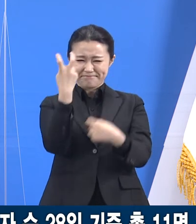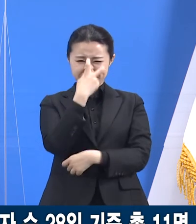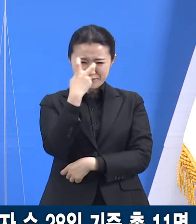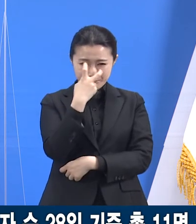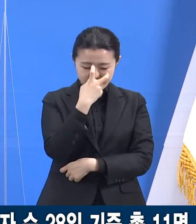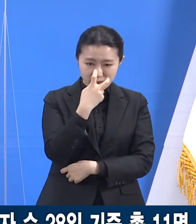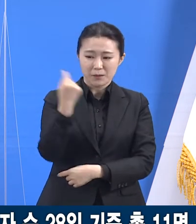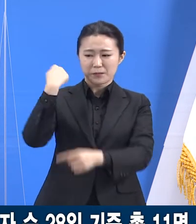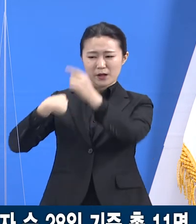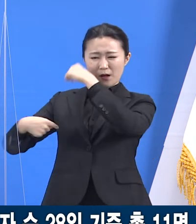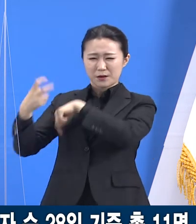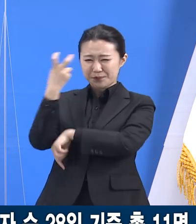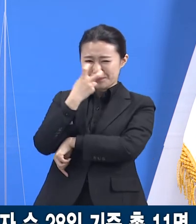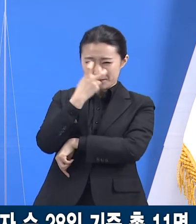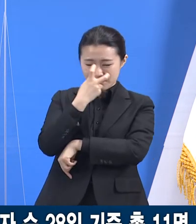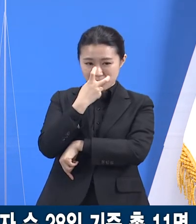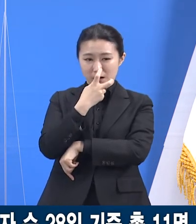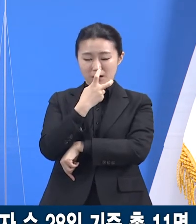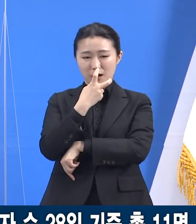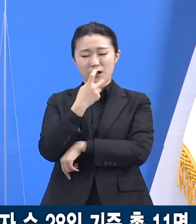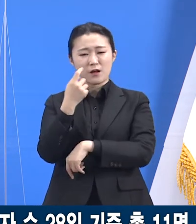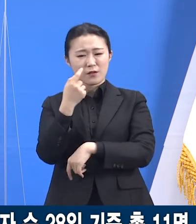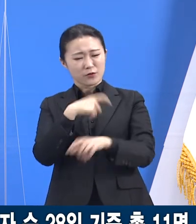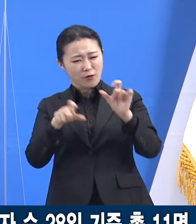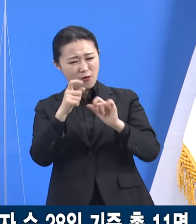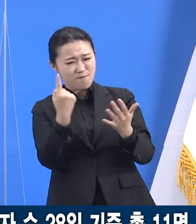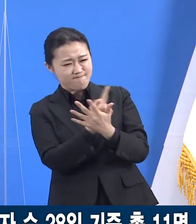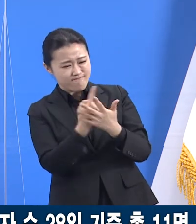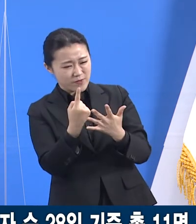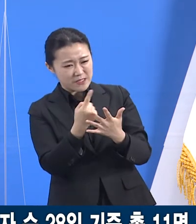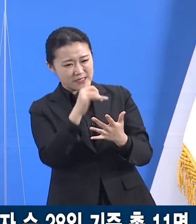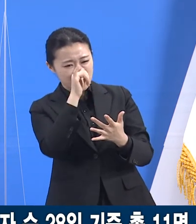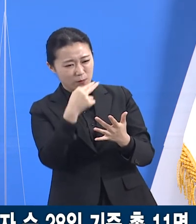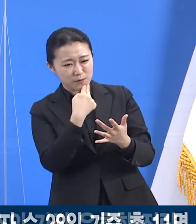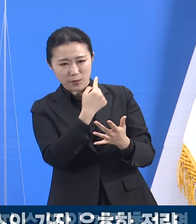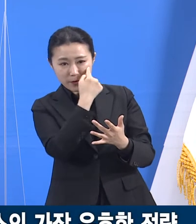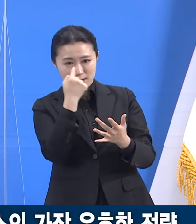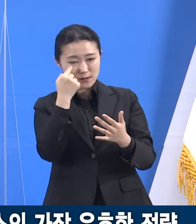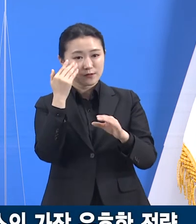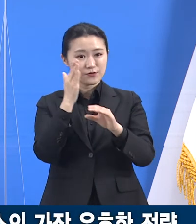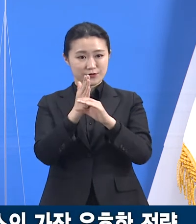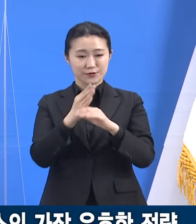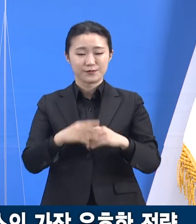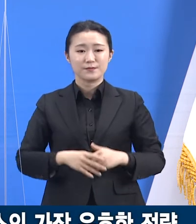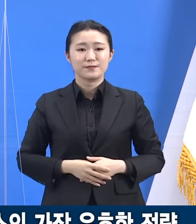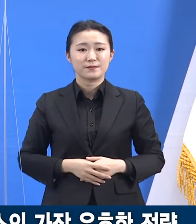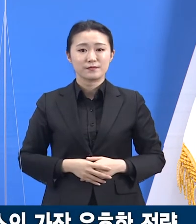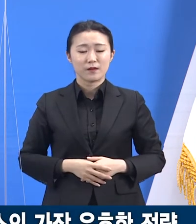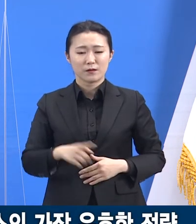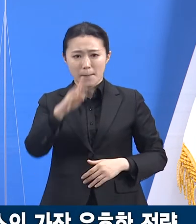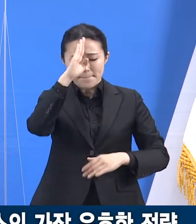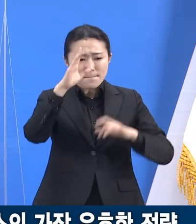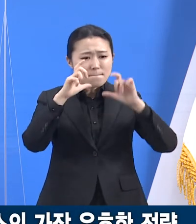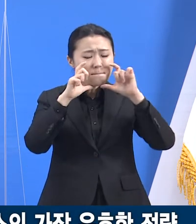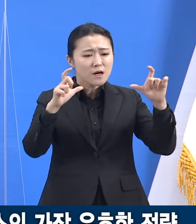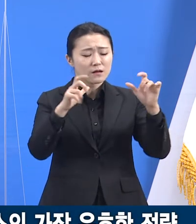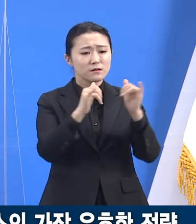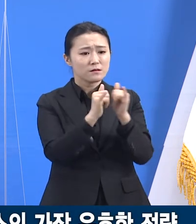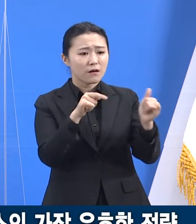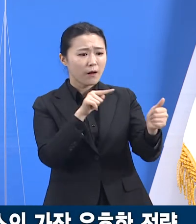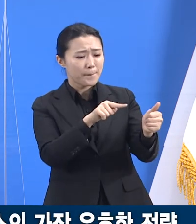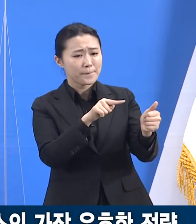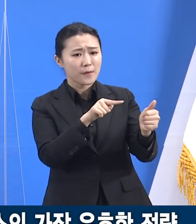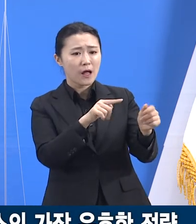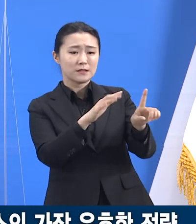통한 추가 접속자를 확인 중에 있습니다. 이 클러스터의 확진자 중 1명은 확진 판정받기 9일